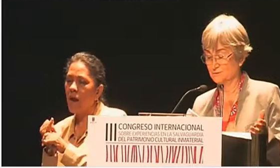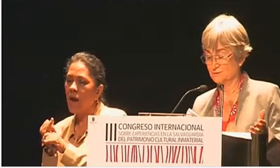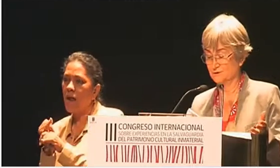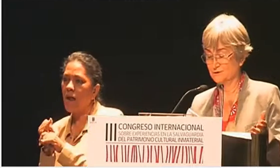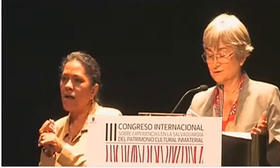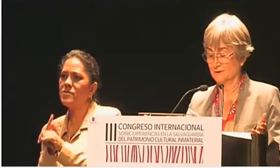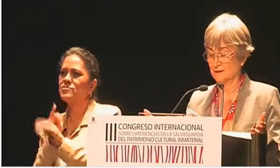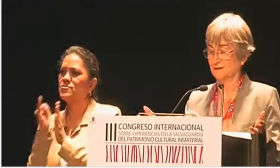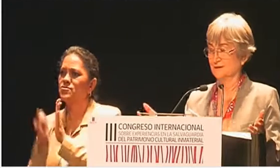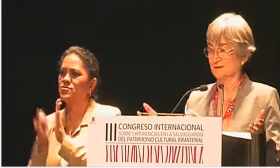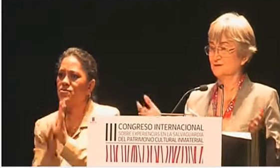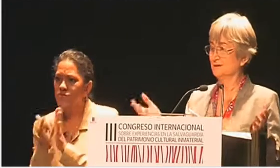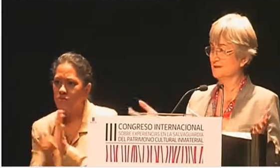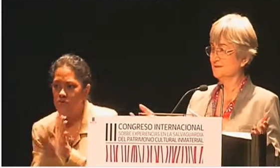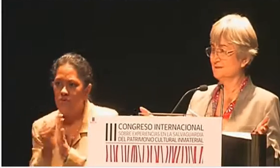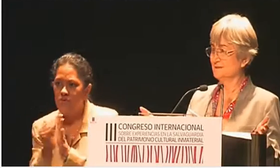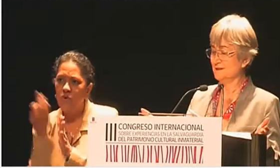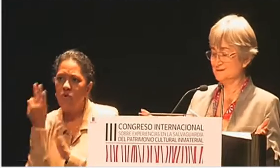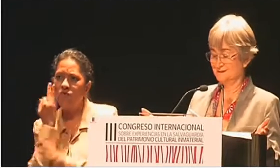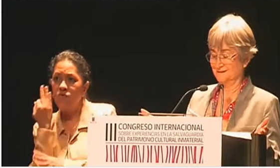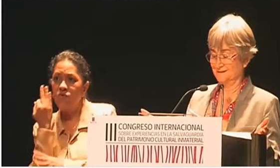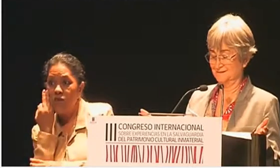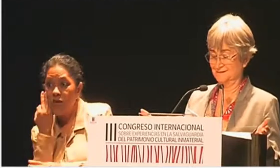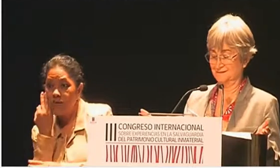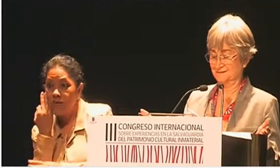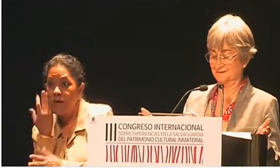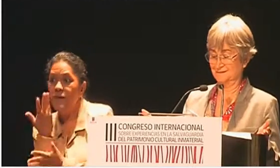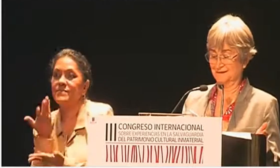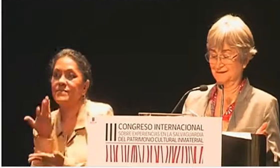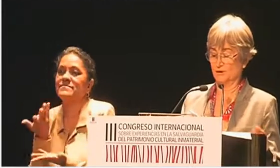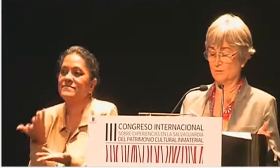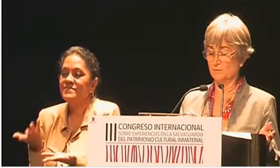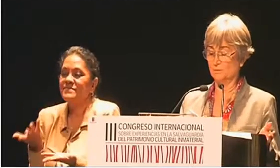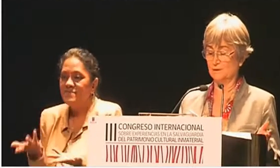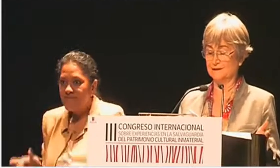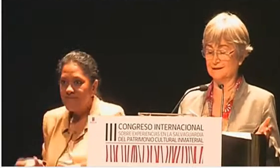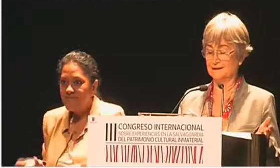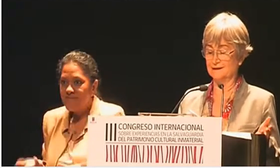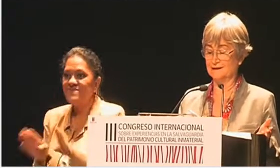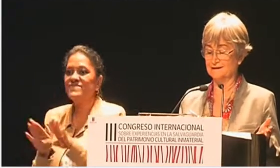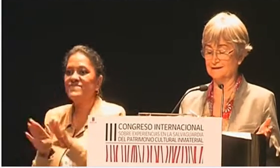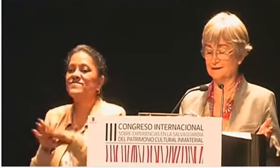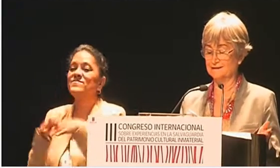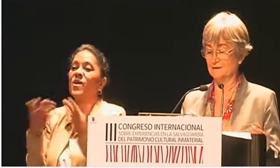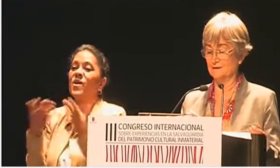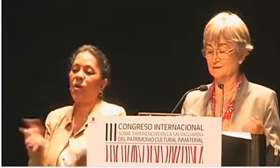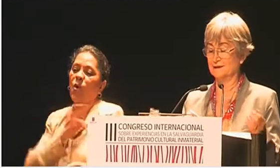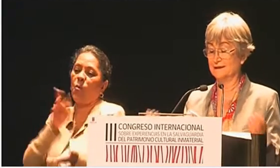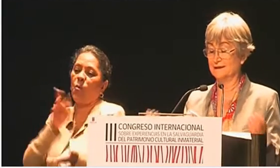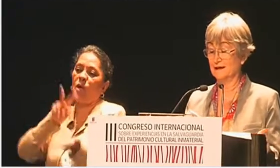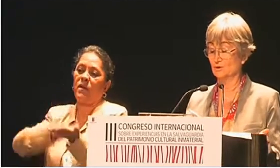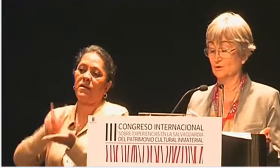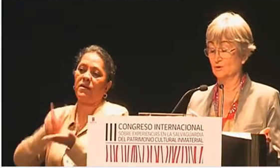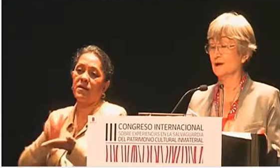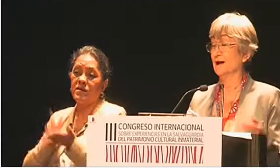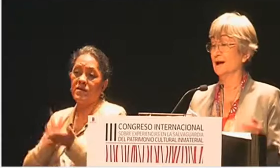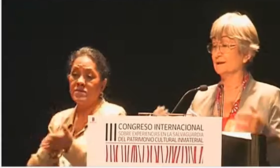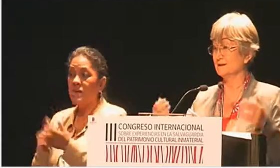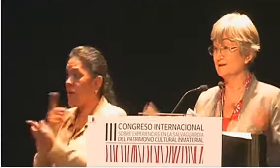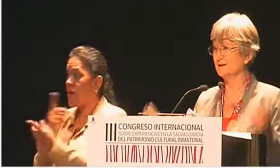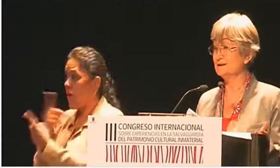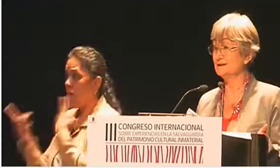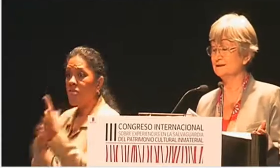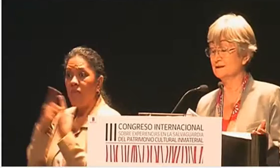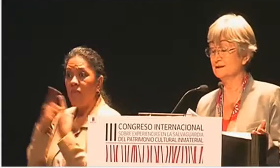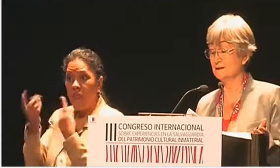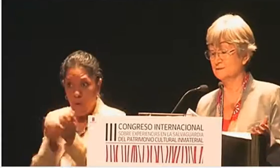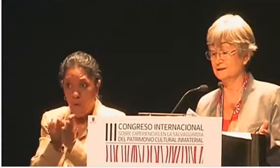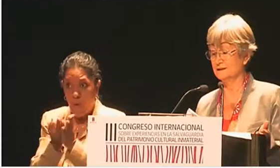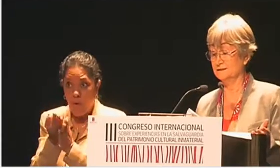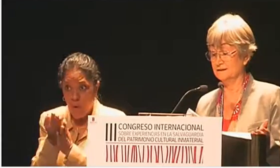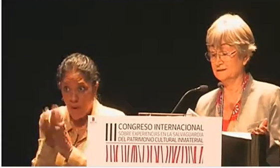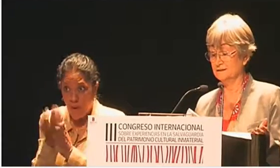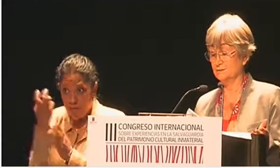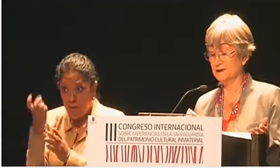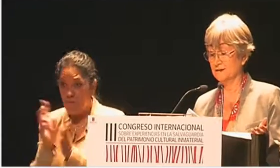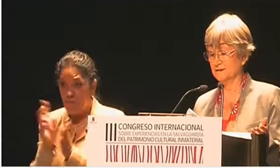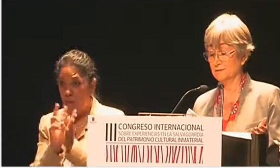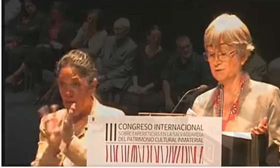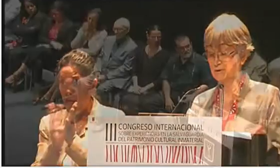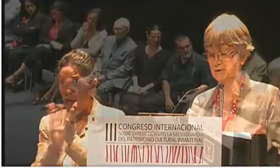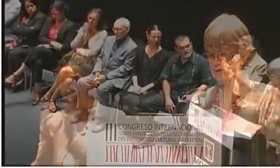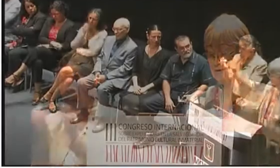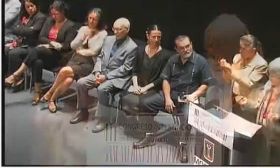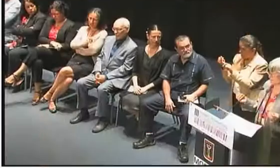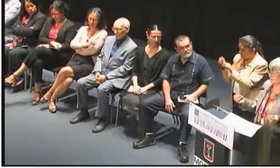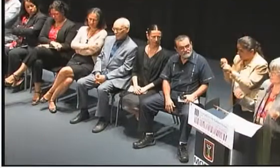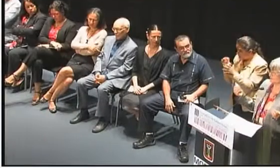Facebook, ¿son las mismas? ¿Cómo pueden enriquecerse con el diálogo a través del internet, por